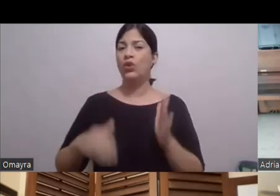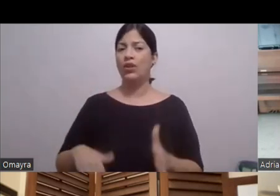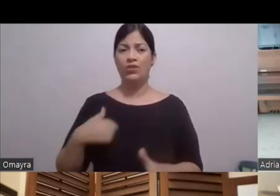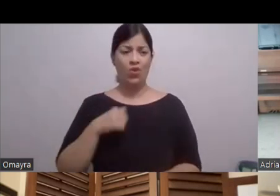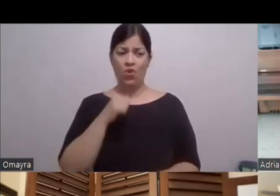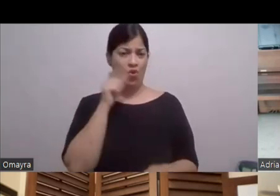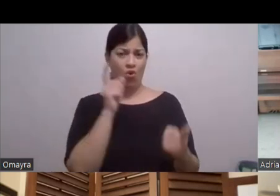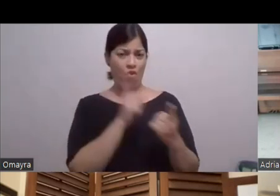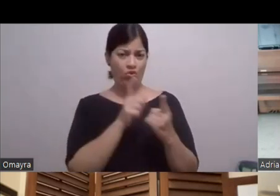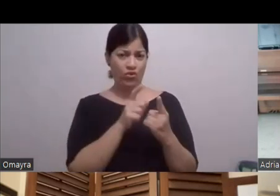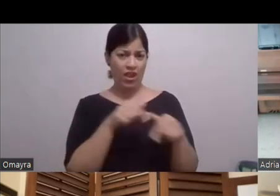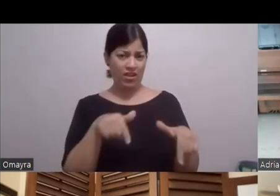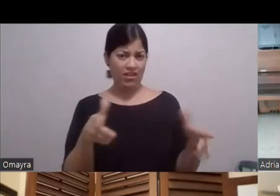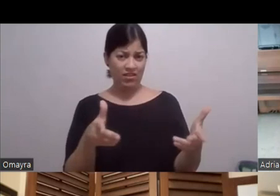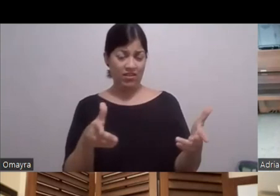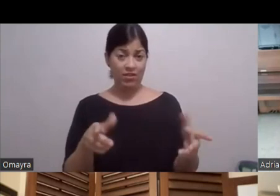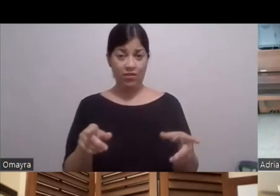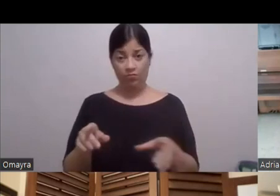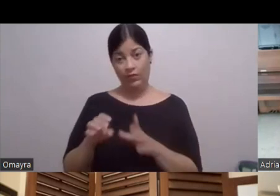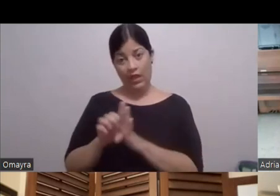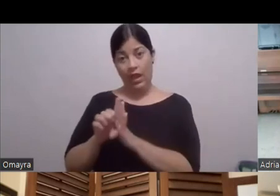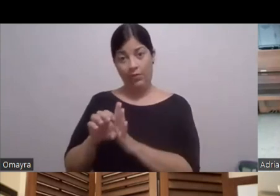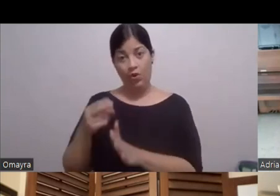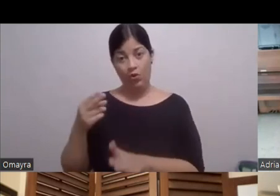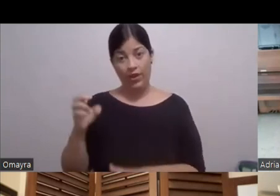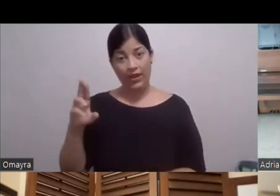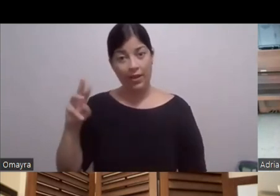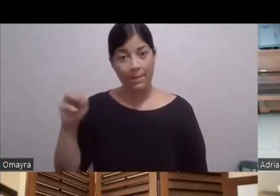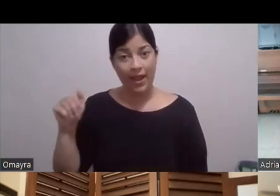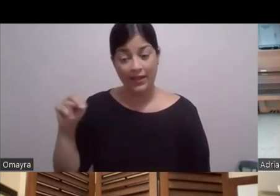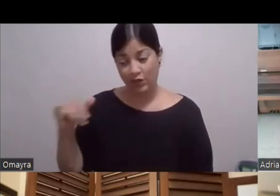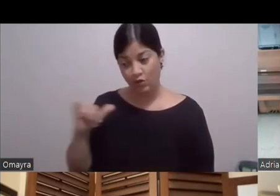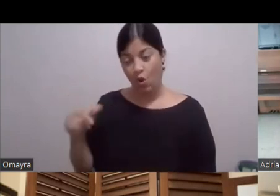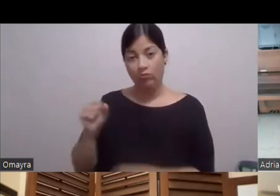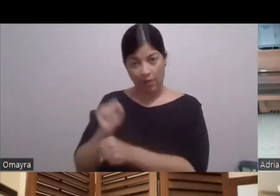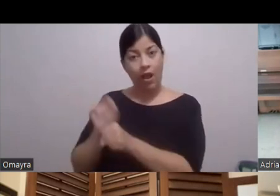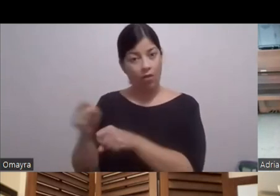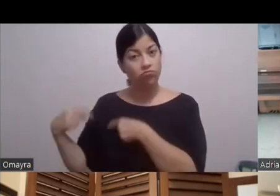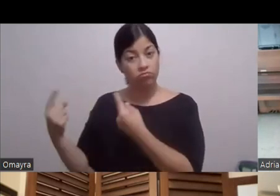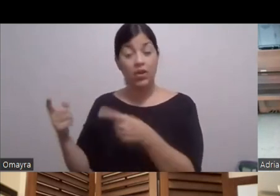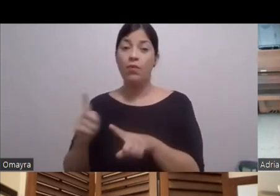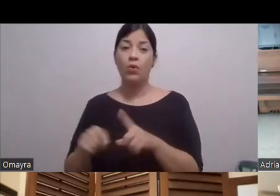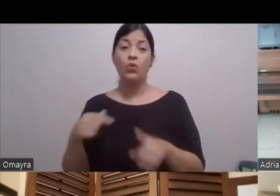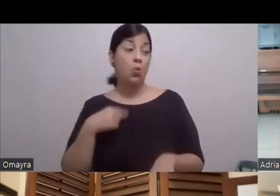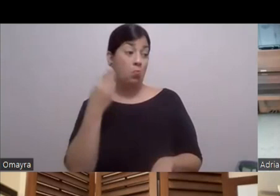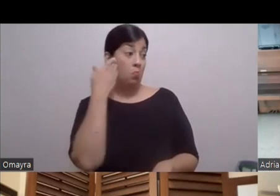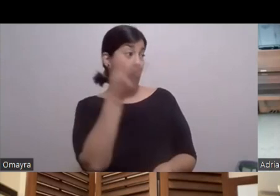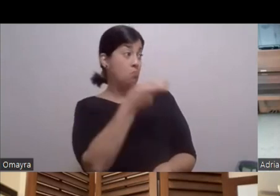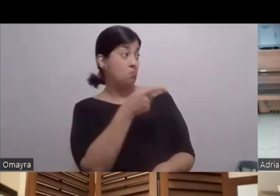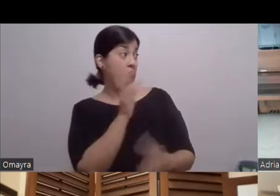yo Que éramos Actores constantes Trabajando Son actores Yo no sabía quiénes eran Muchos de ellos Que son Vamos